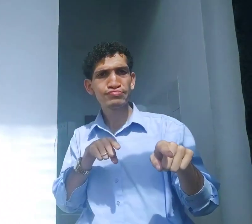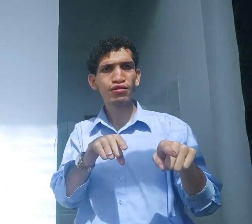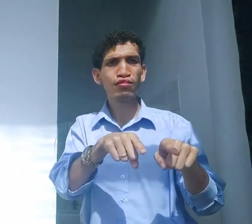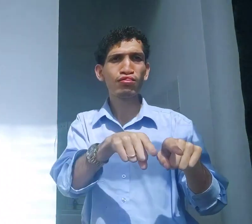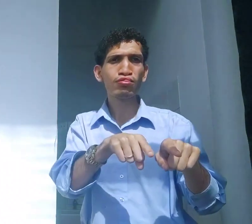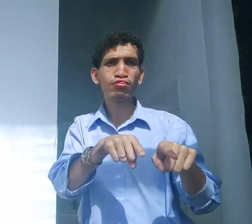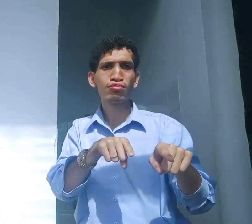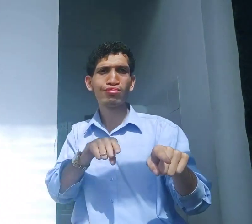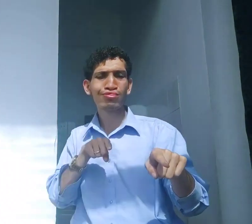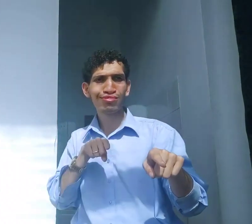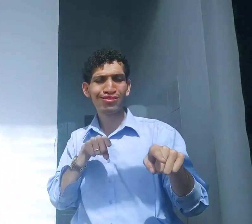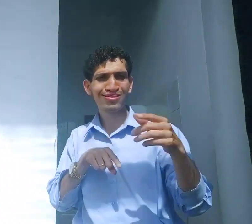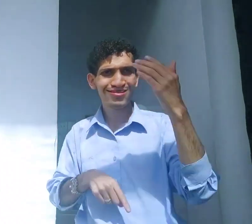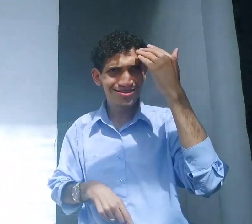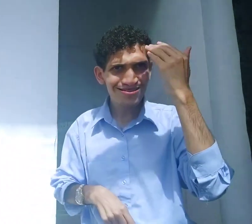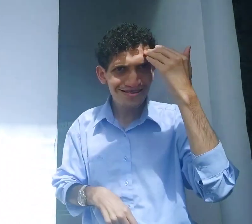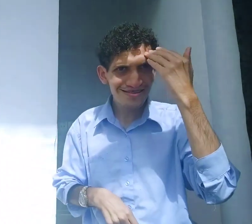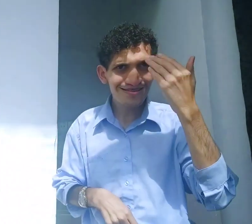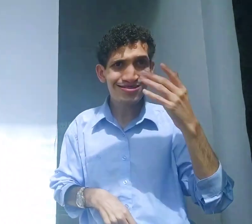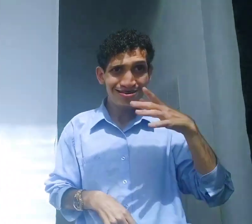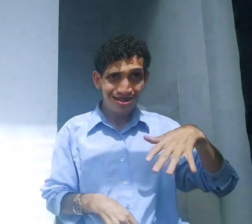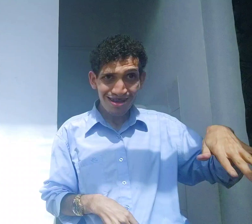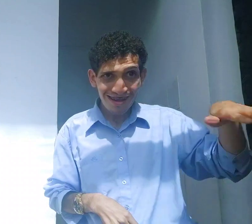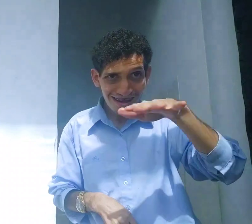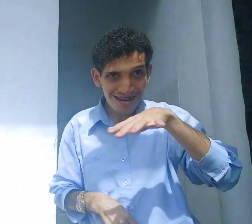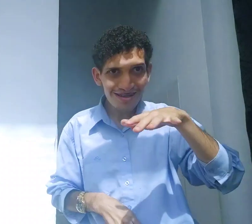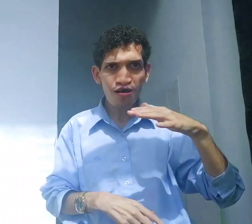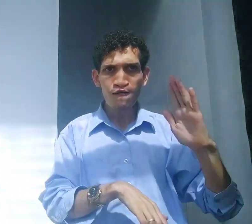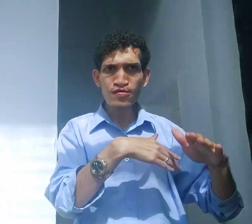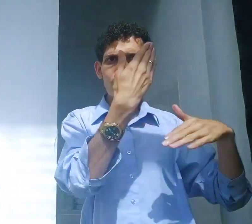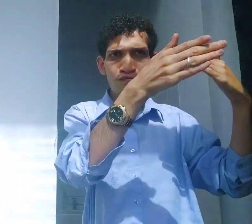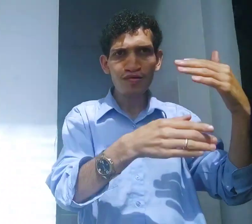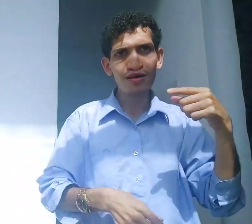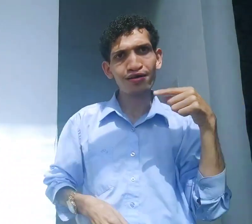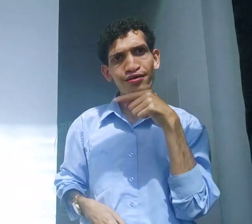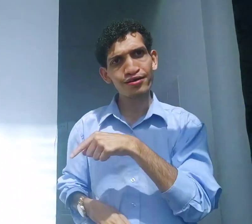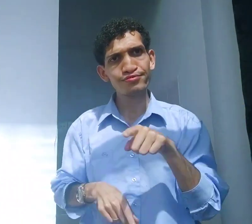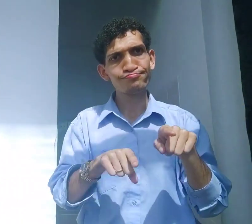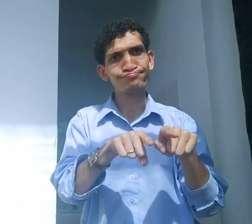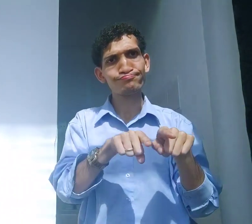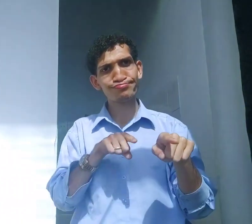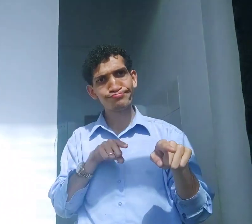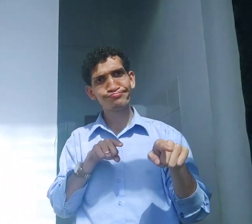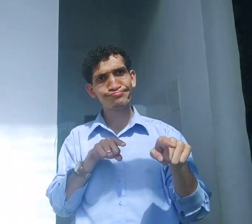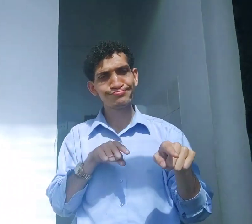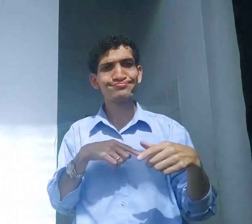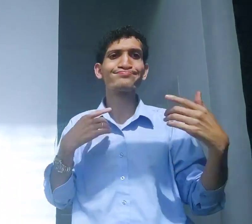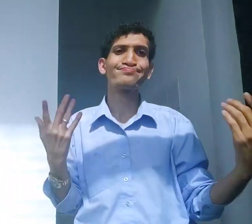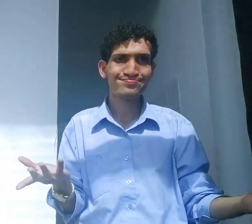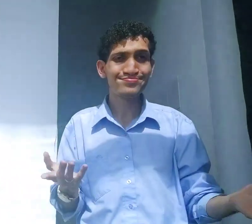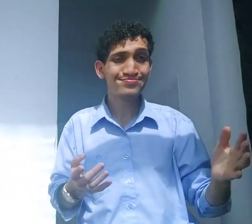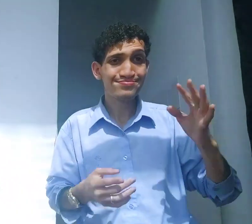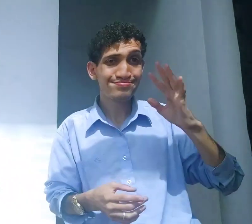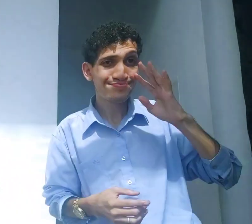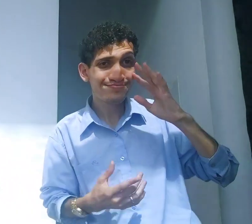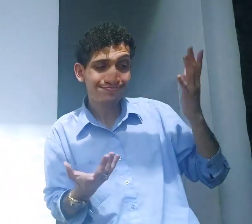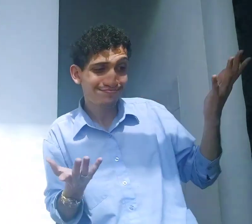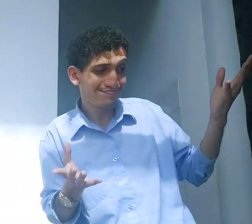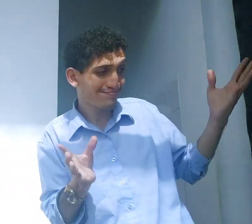estar para trás. Retardar, entendeu? Então, ele, desenvolver, mas ele, retardar. Viu?